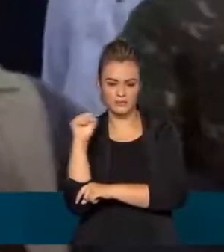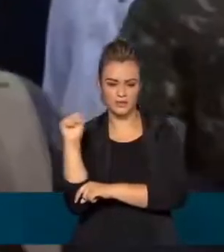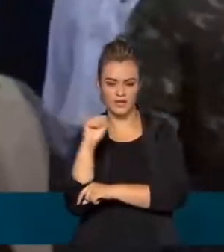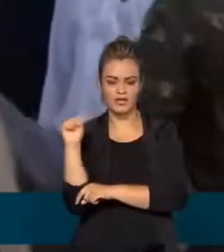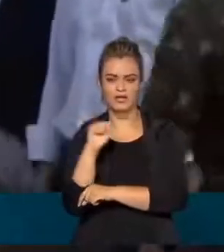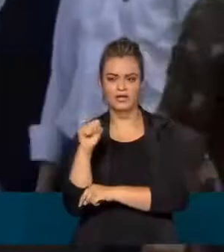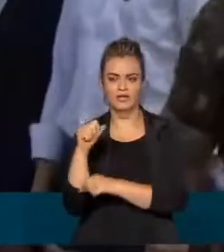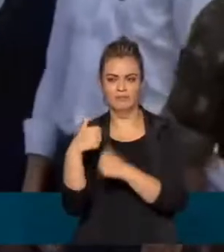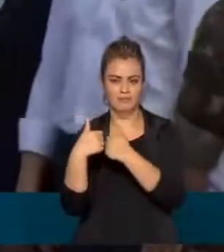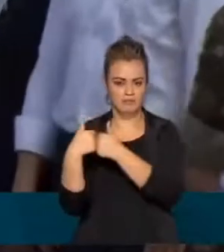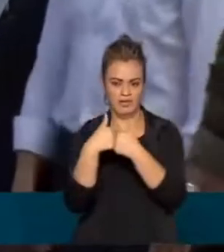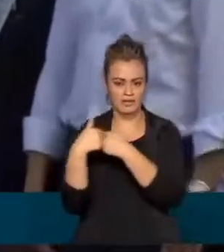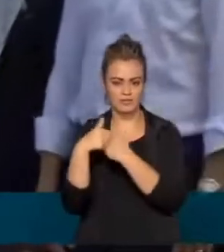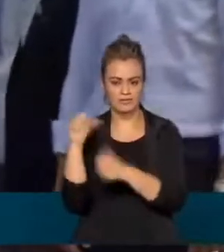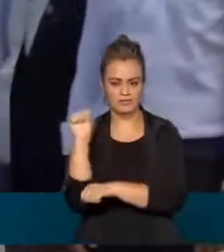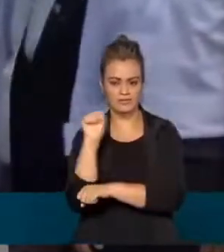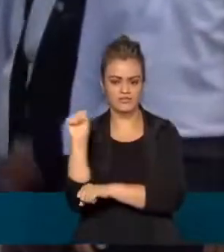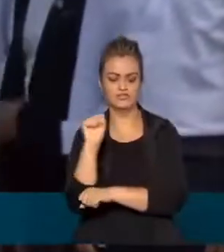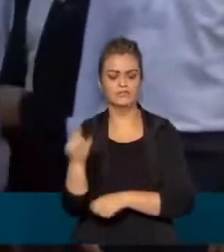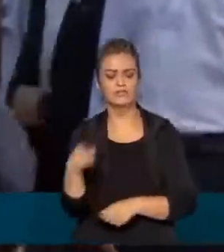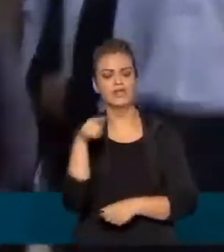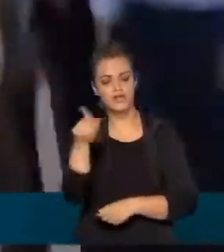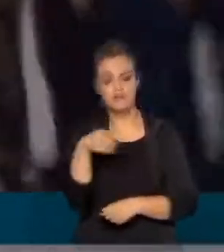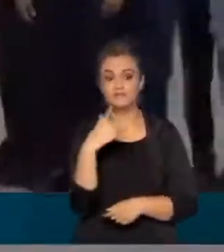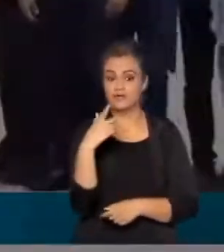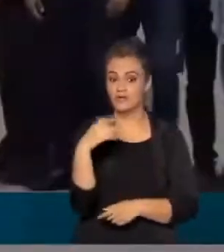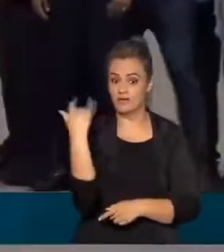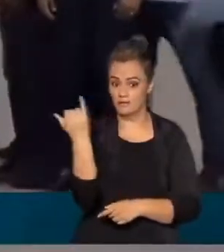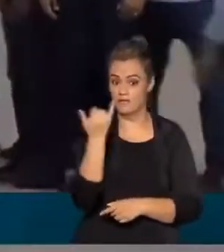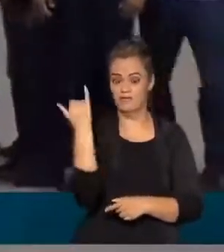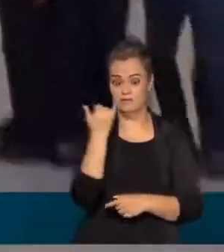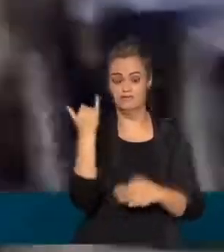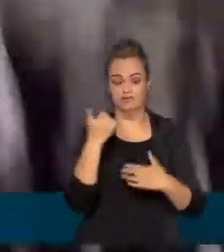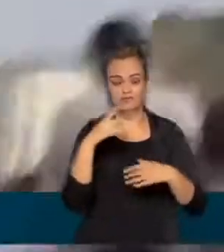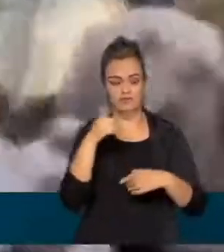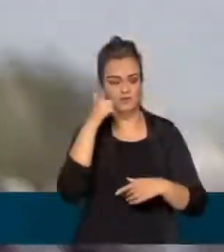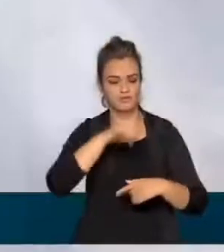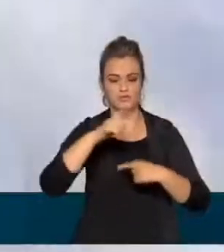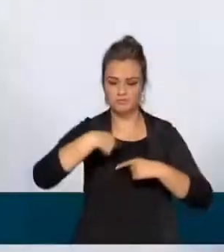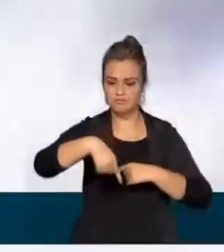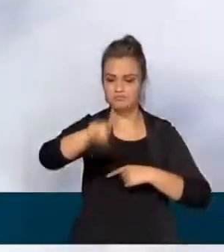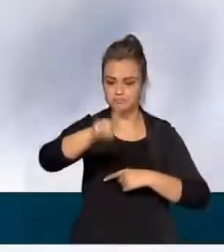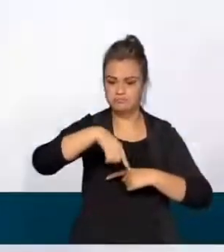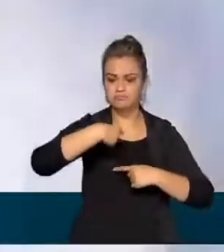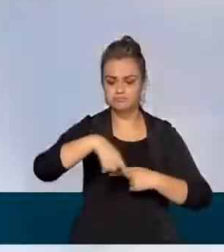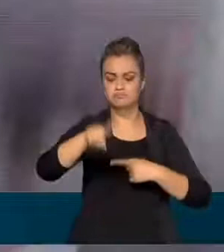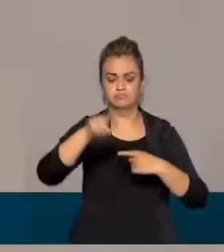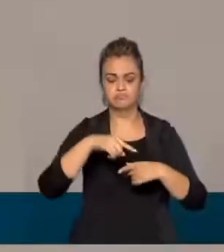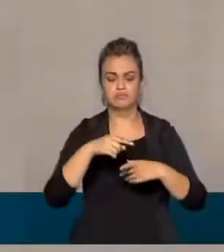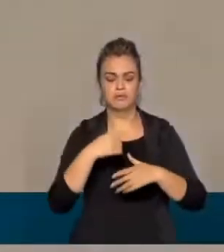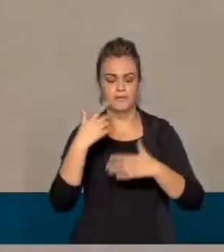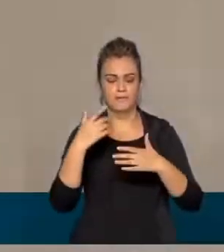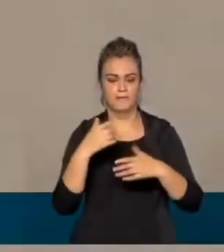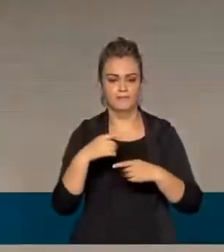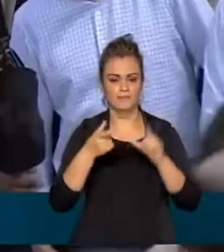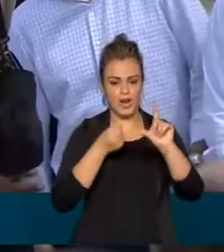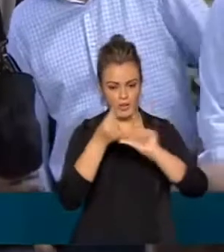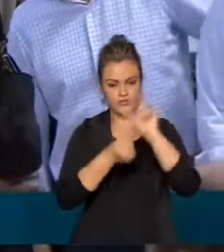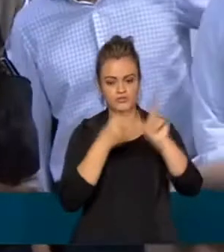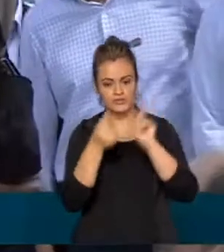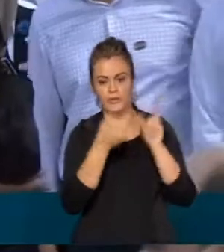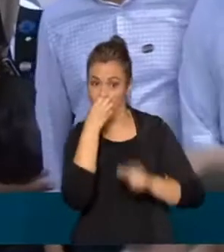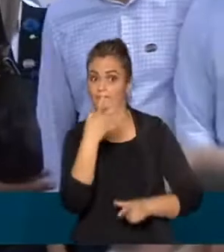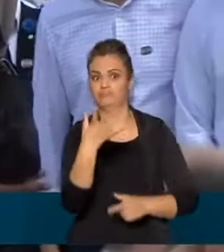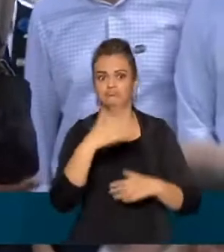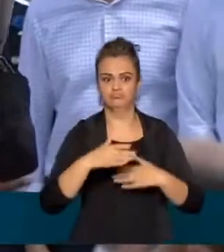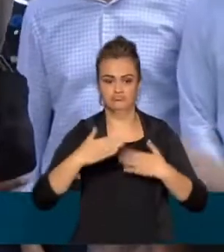com Sergipe é um trecho importante para o escoamento da produção local e como disse o próprio ministro Tarcísio Gomes de